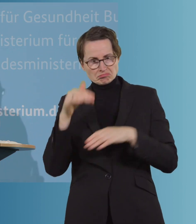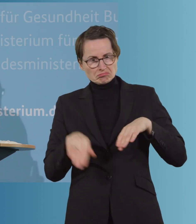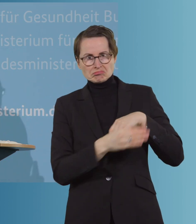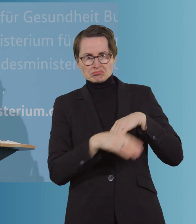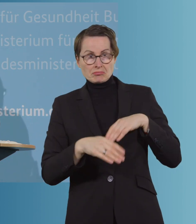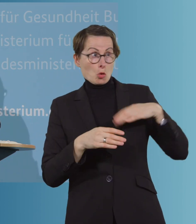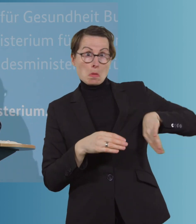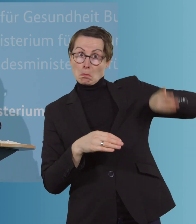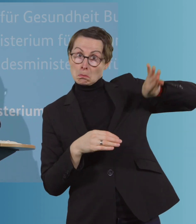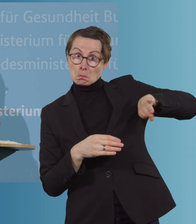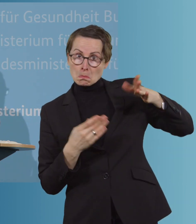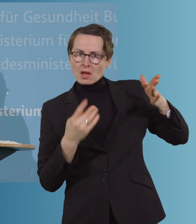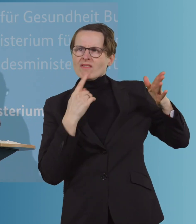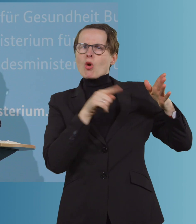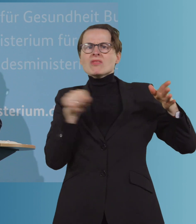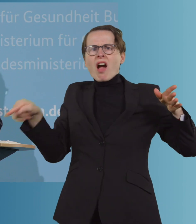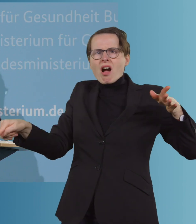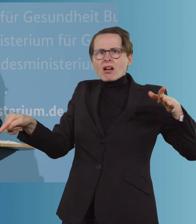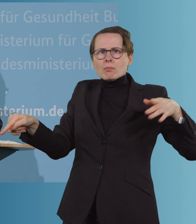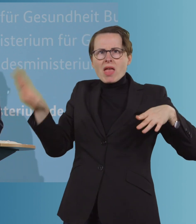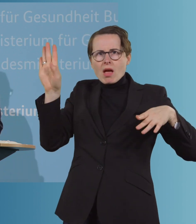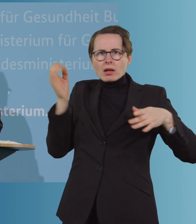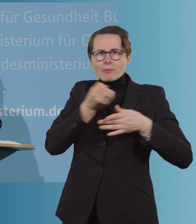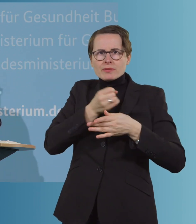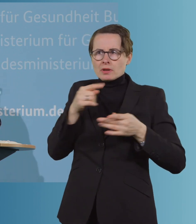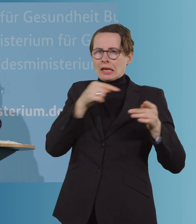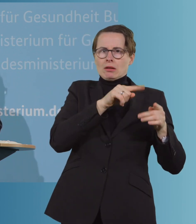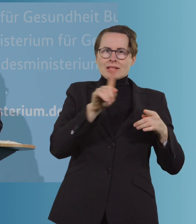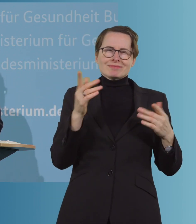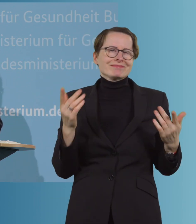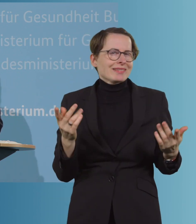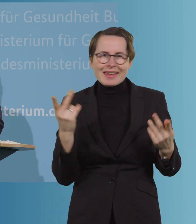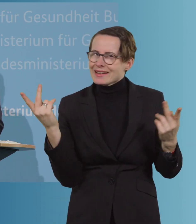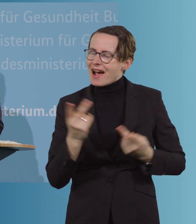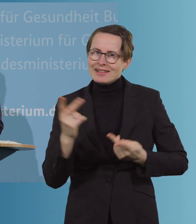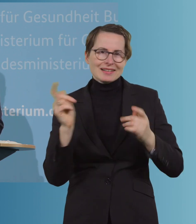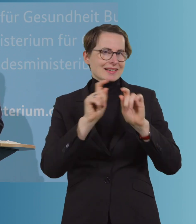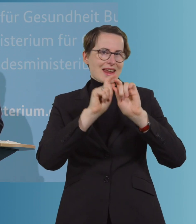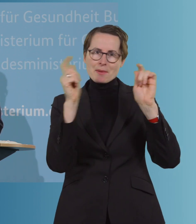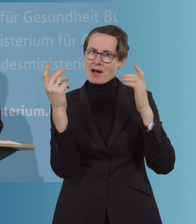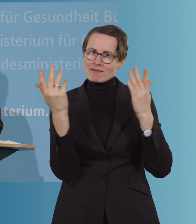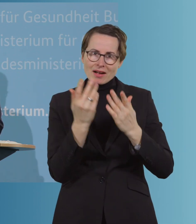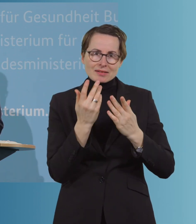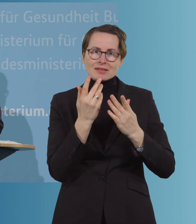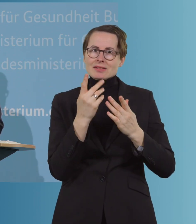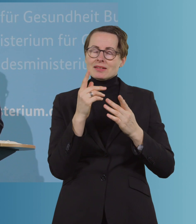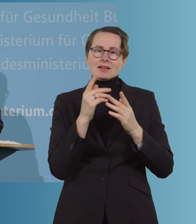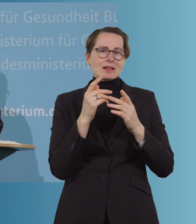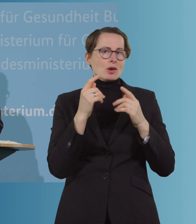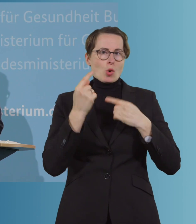stellen lässt, warum da jetzt stärker geimpft wird als woanders. Also Sie sehen, egal welchen Teil, bei knappen Impfdosen, welchen Aspekt